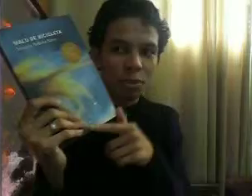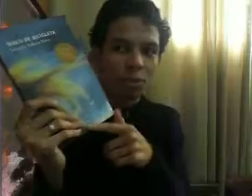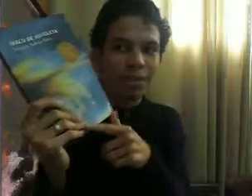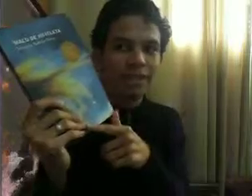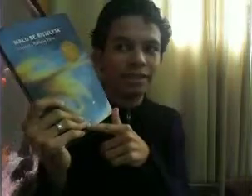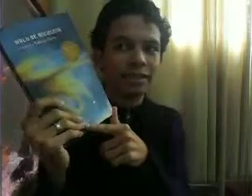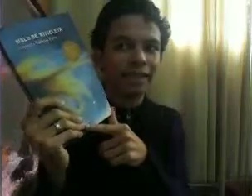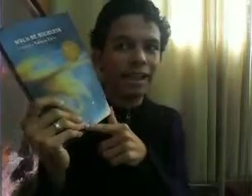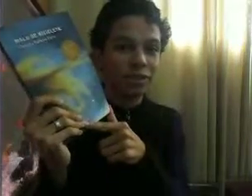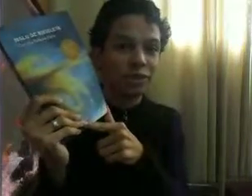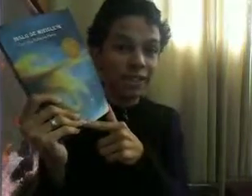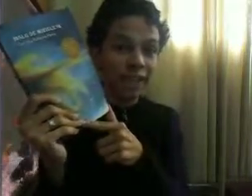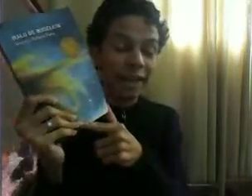procurei na internet e vi que tem